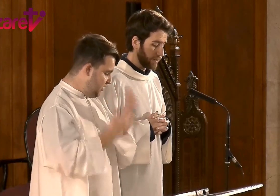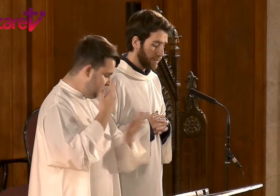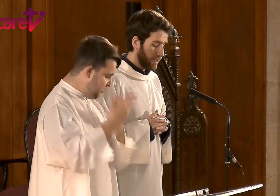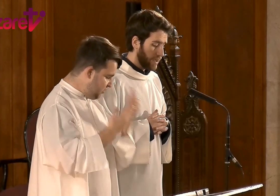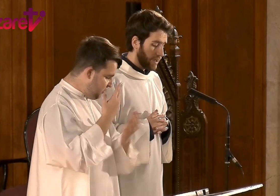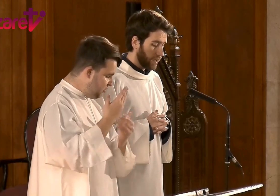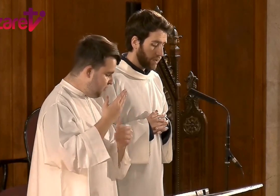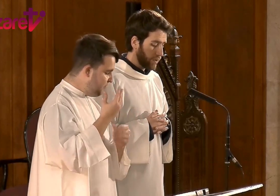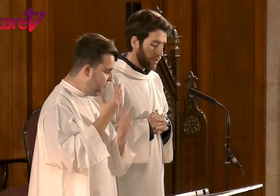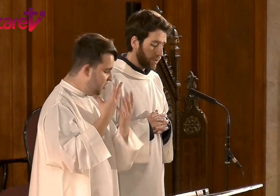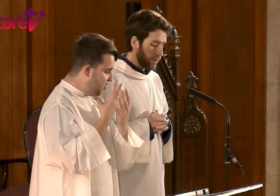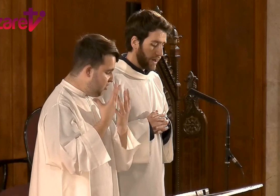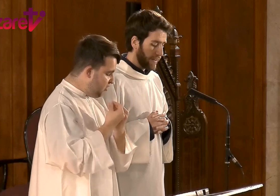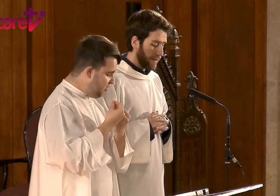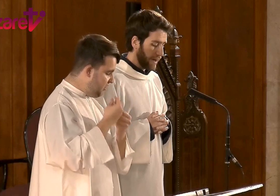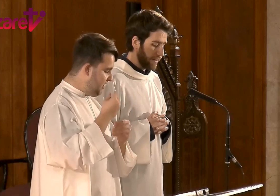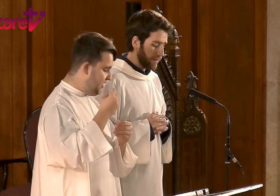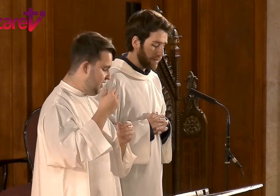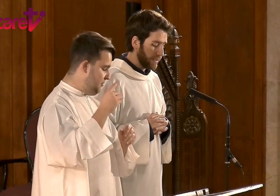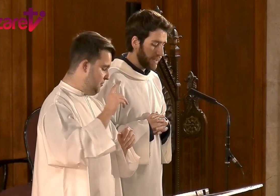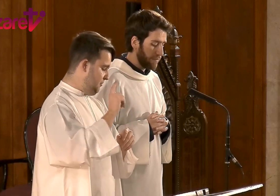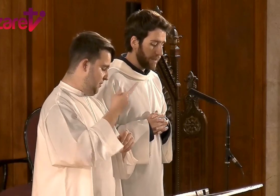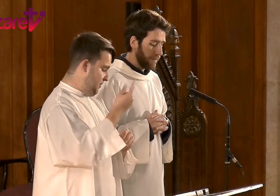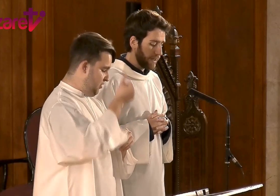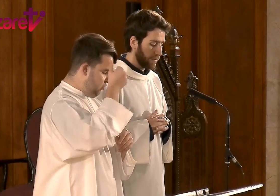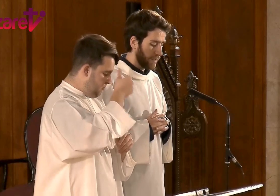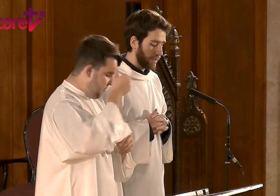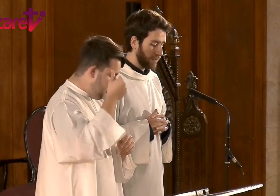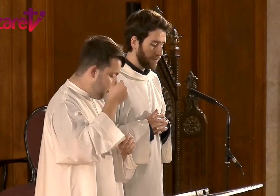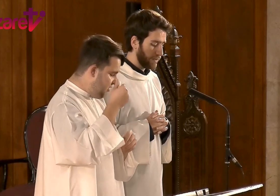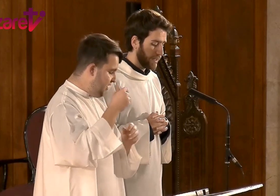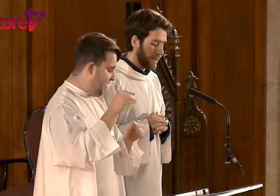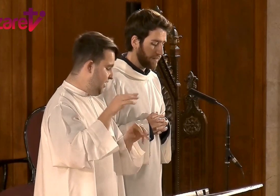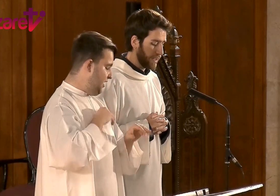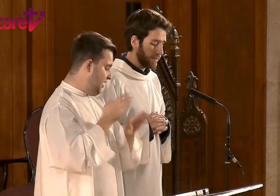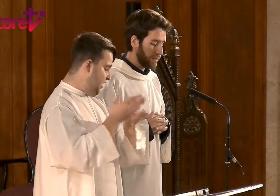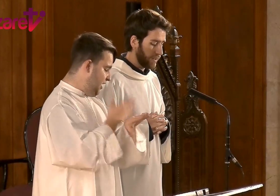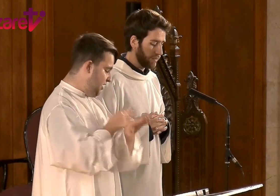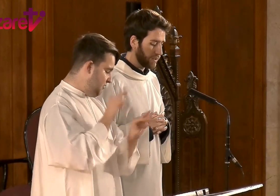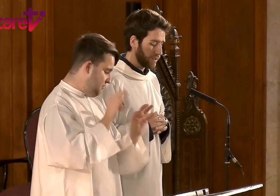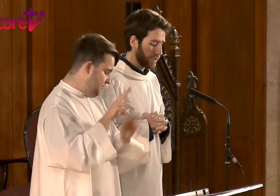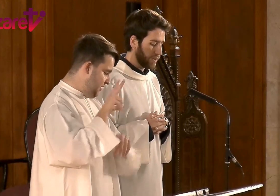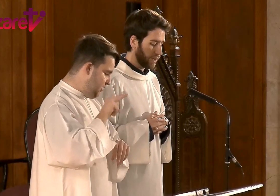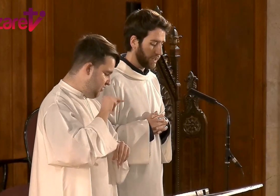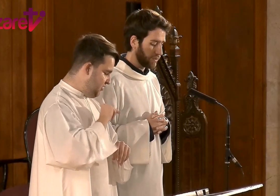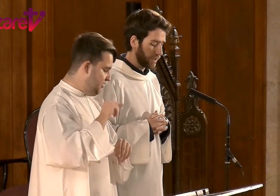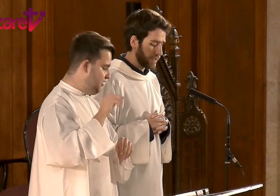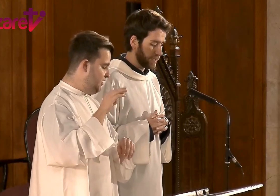con la celebración del primer domingo del Adviento de nuestro Señor Jesucristo.